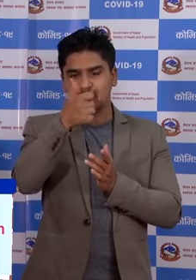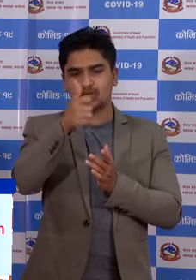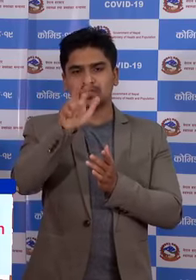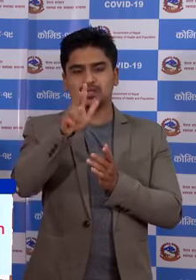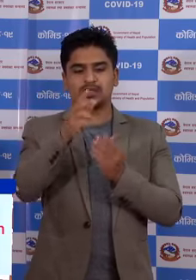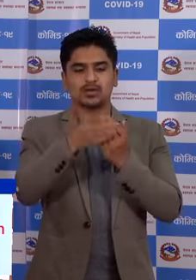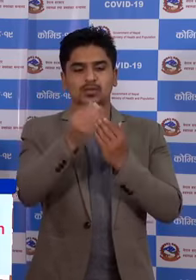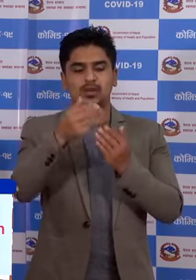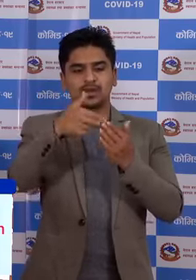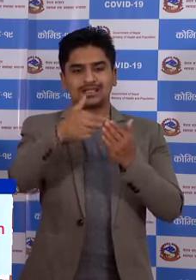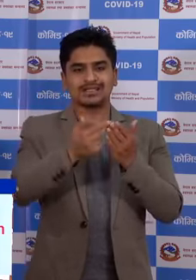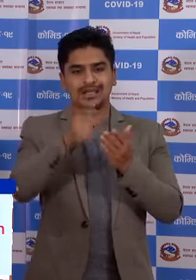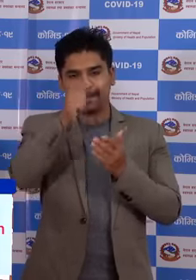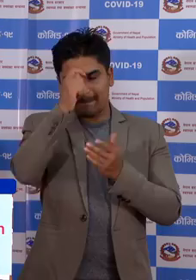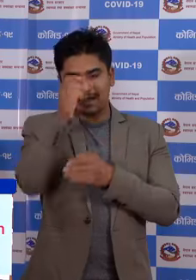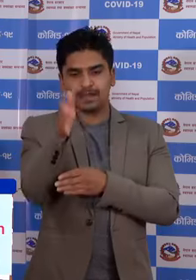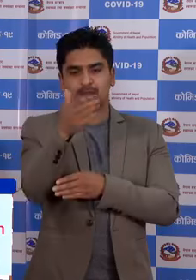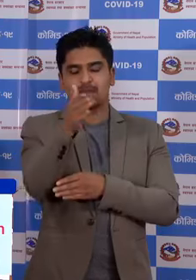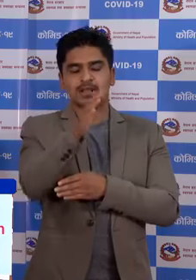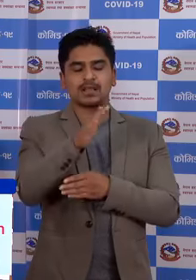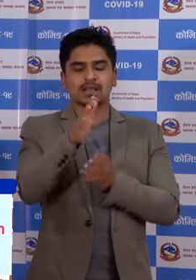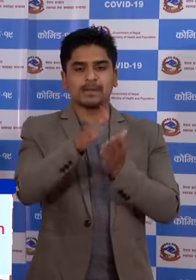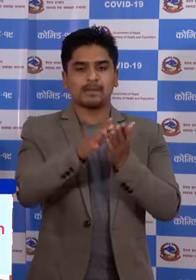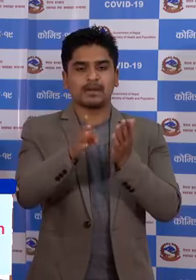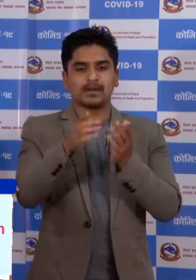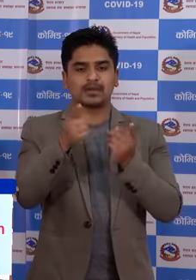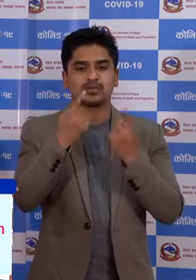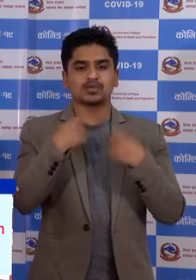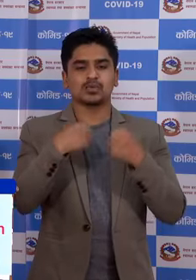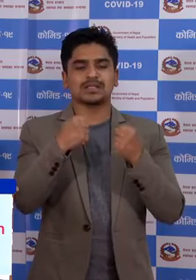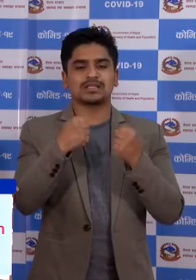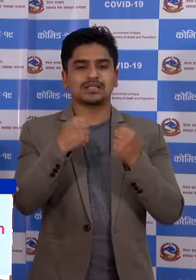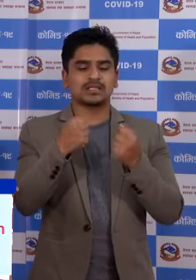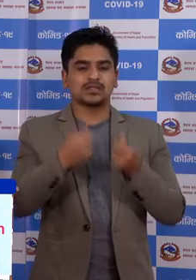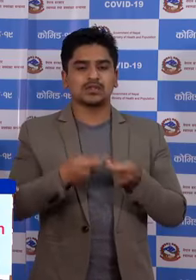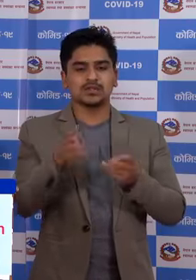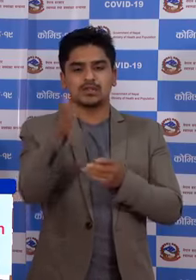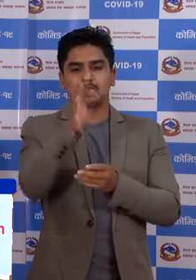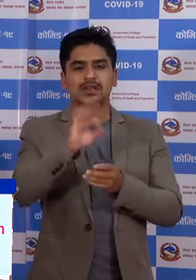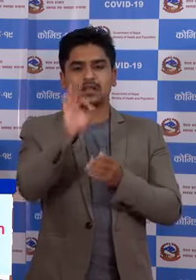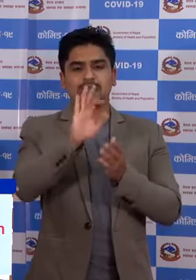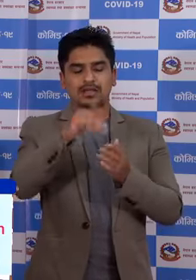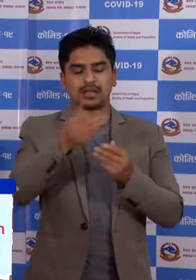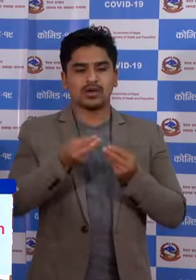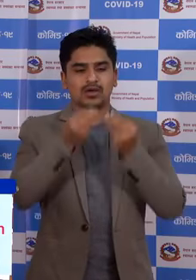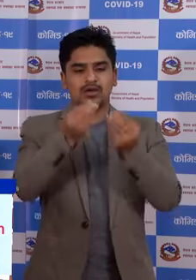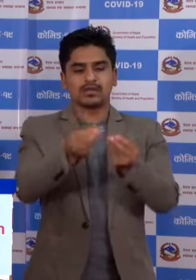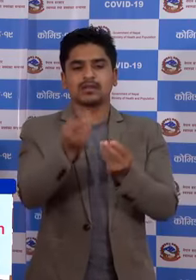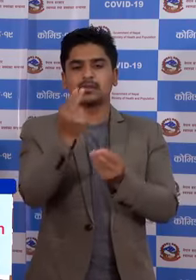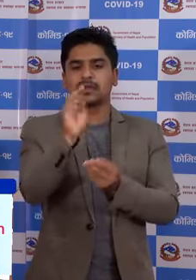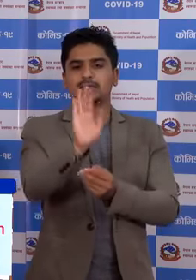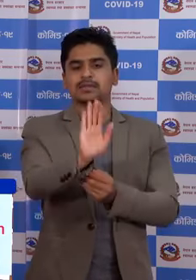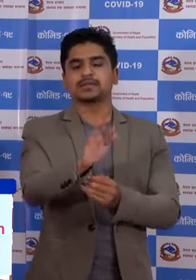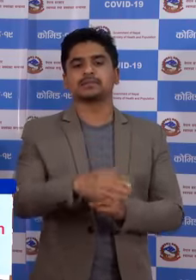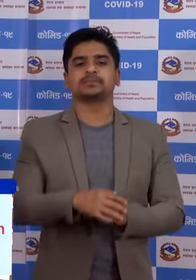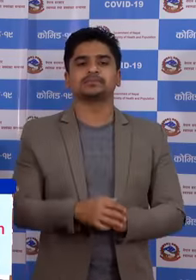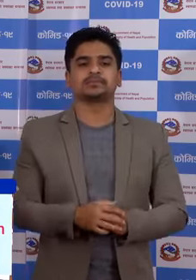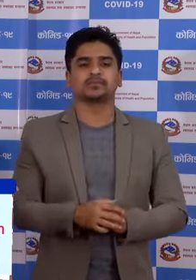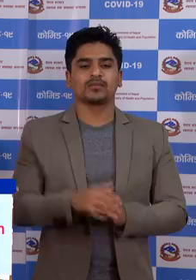चेक माननीय मंत्री जो मार्फत स्वाह्त्य तता जन्संक्या मंत्राले ललाई हस्ता अरंवायको छओ